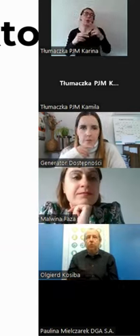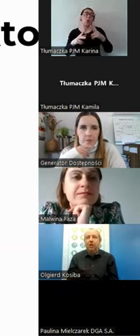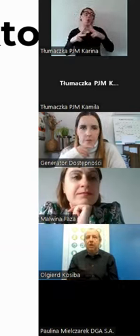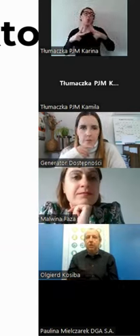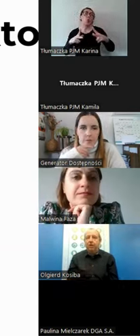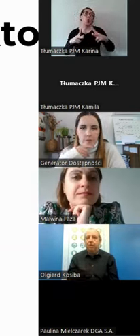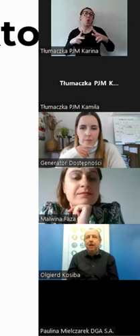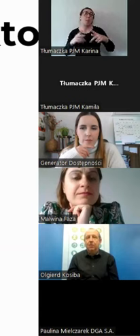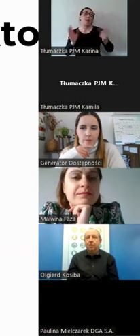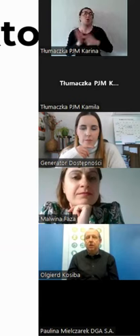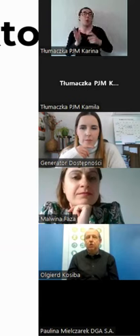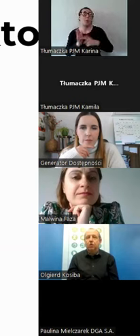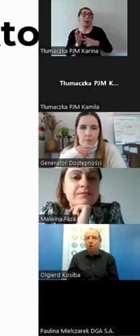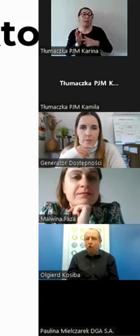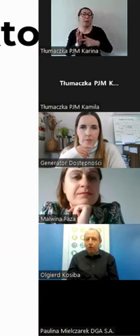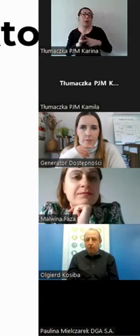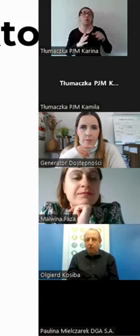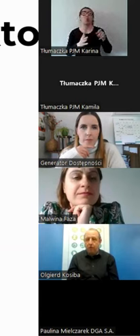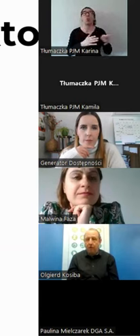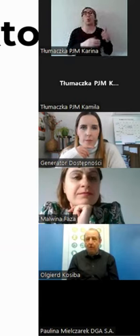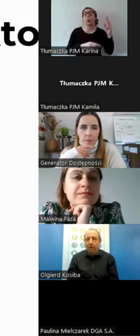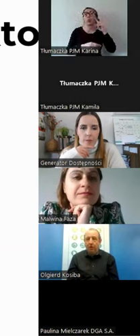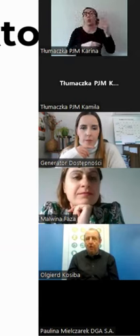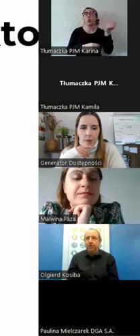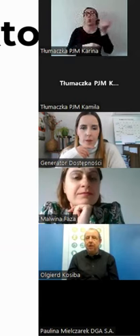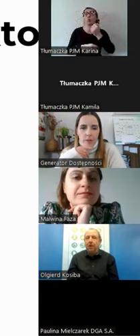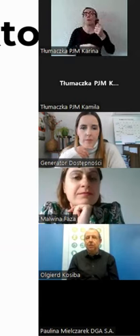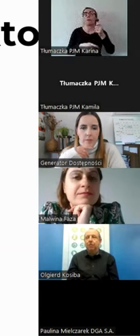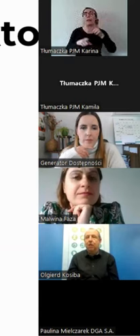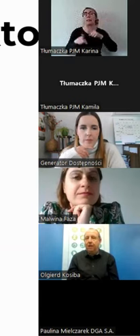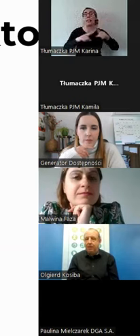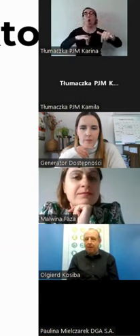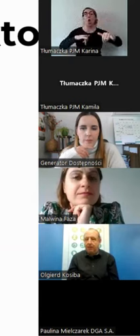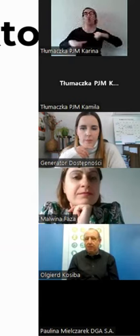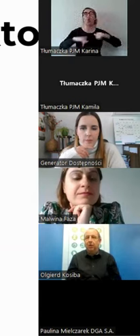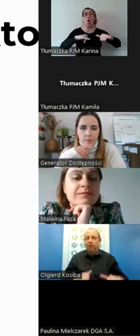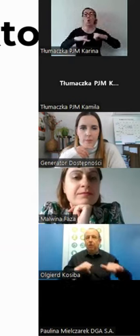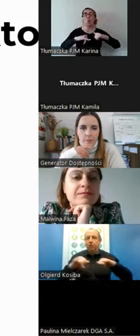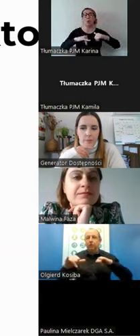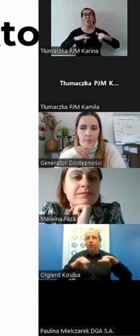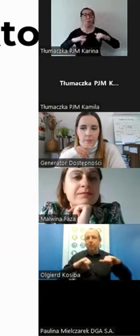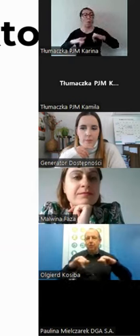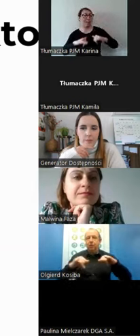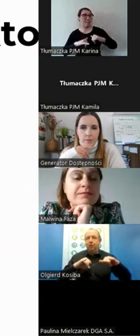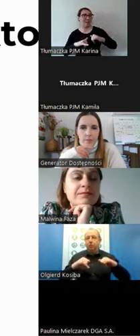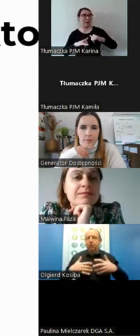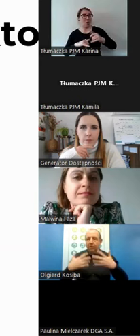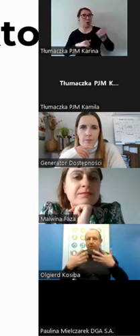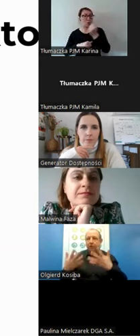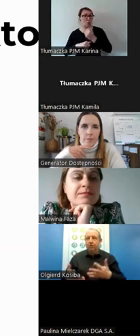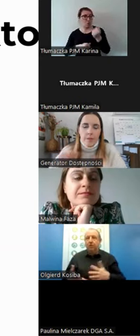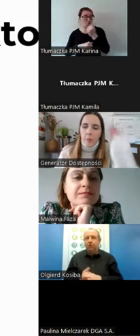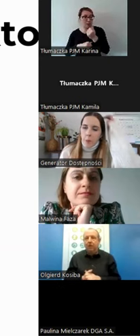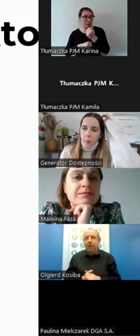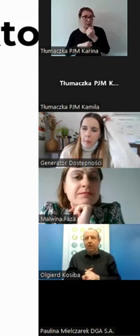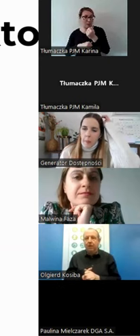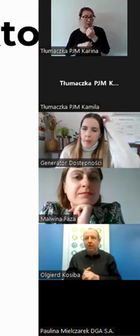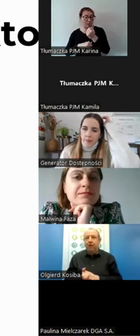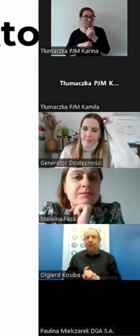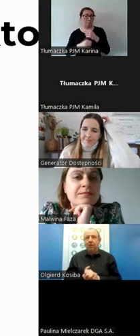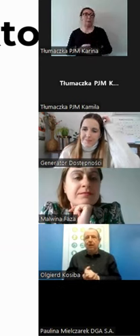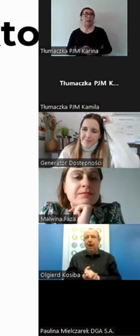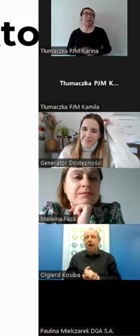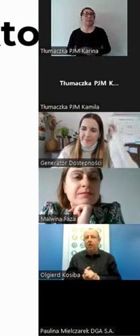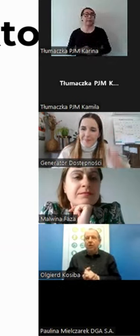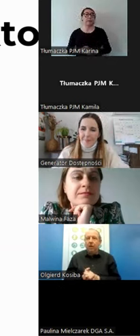posiłkowali się znakami rząd, znakami władza, czyli rząd na przykład, który niedawno został wybrany,